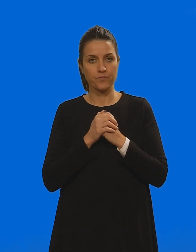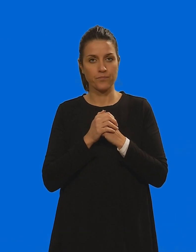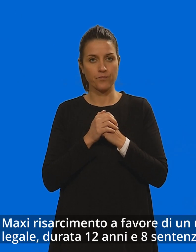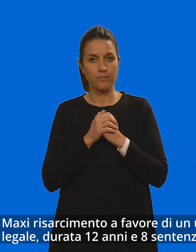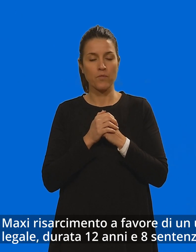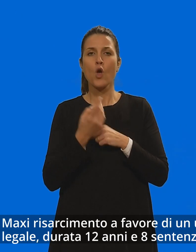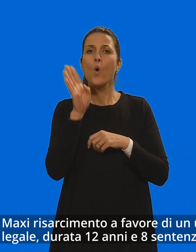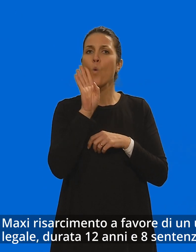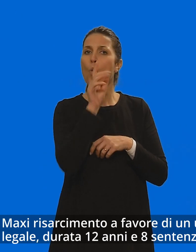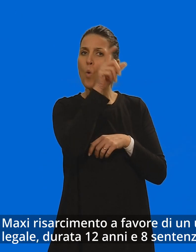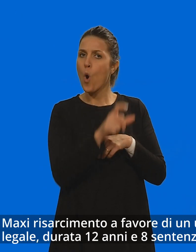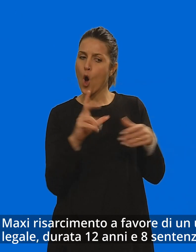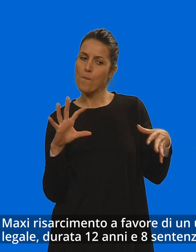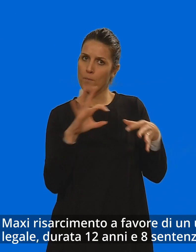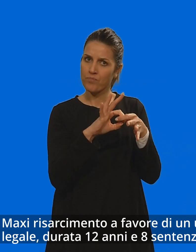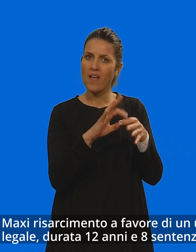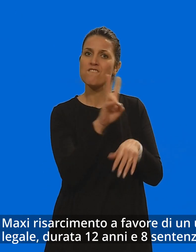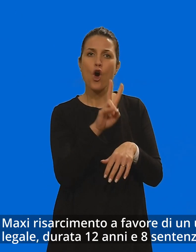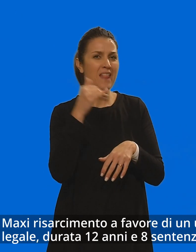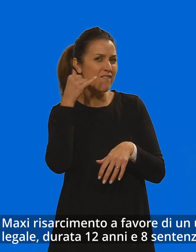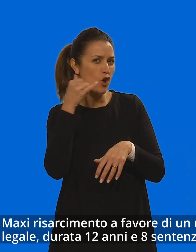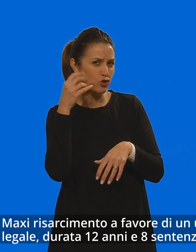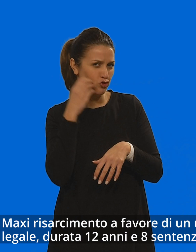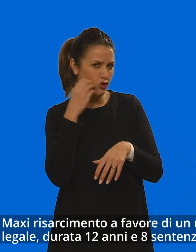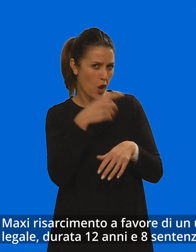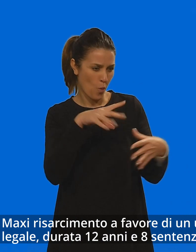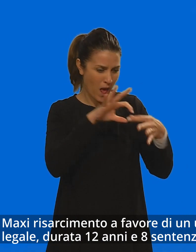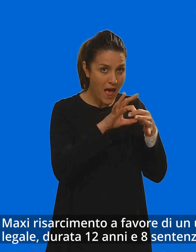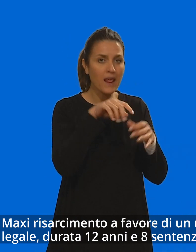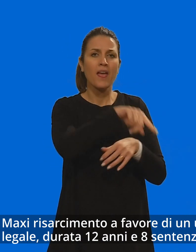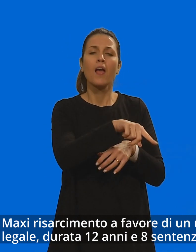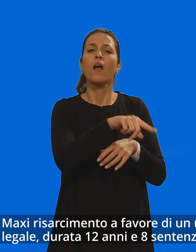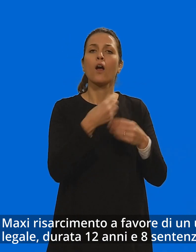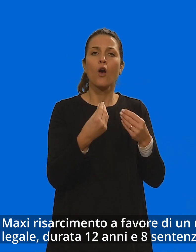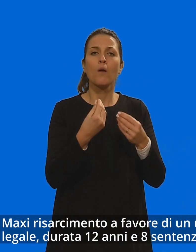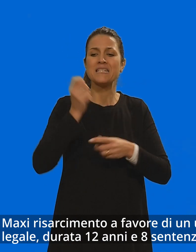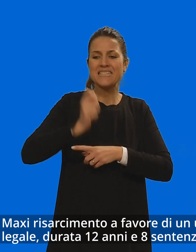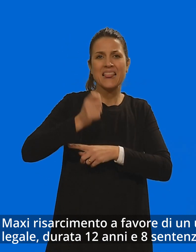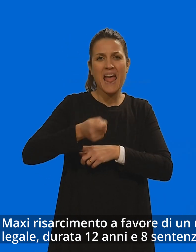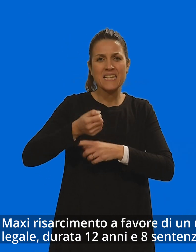Maxi risarcimento a favore di un utente Vodafone. La battaglia legale durata 12 anni e 8 sentenze.